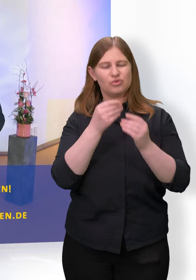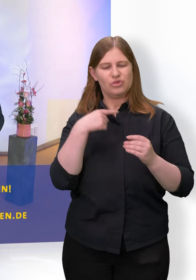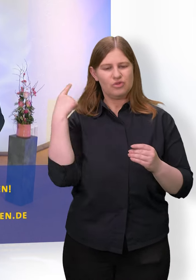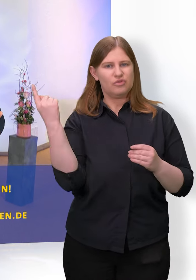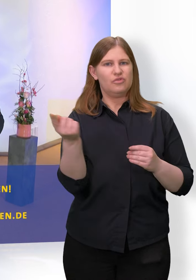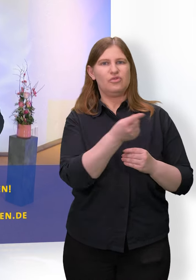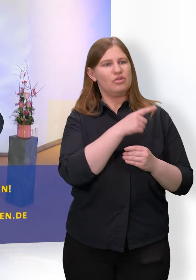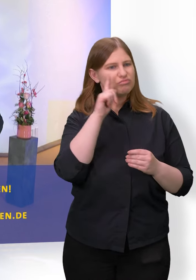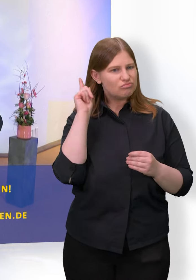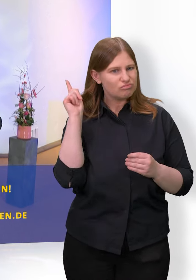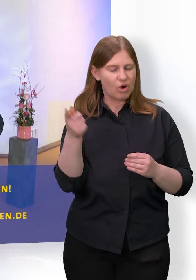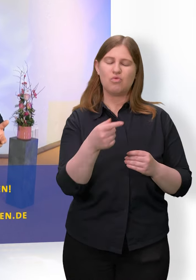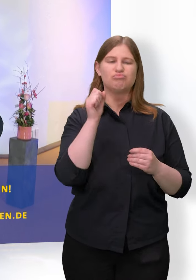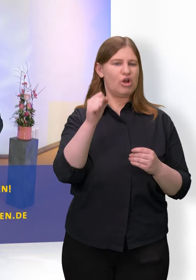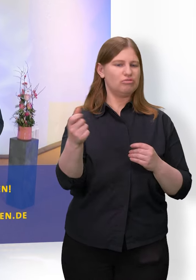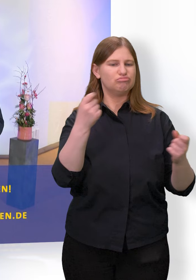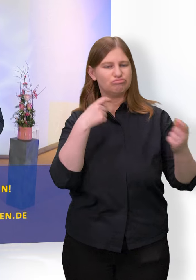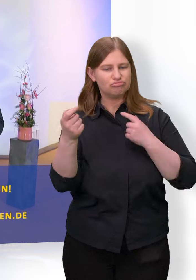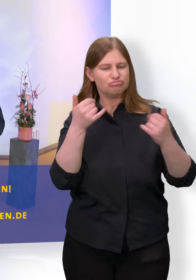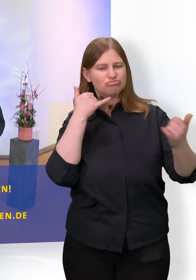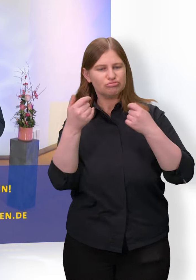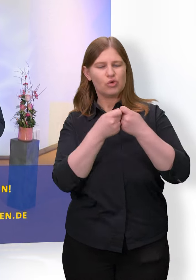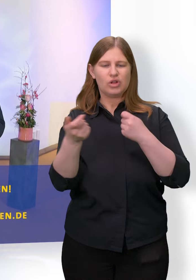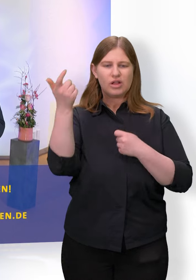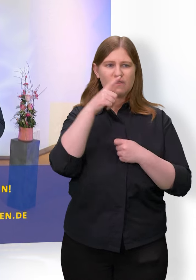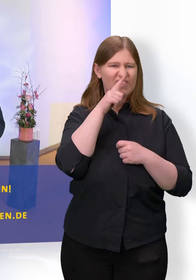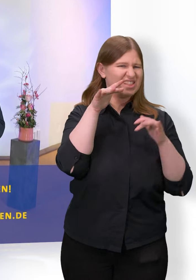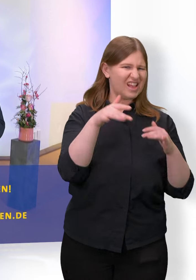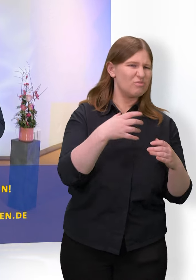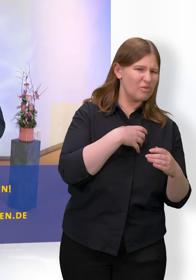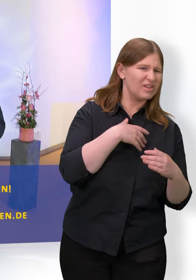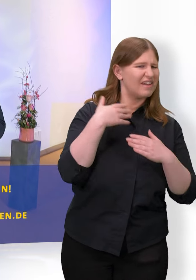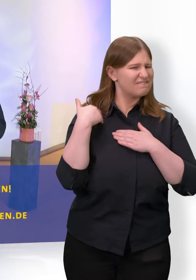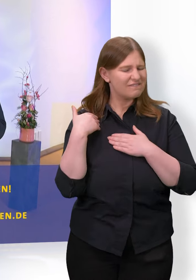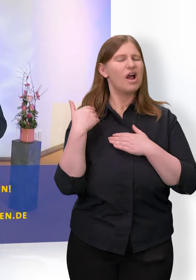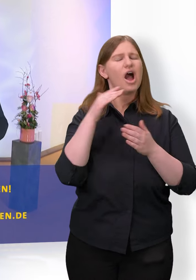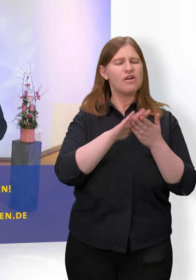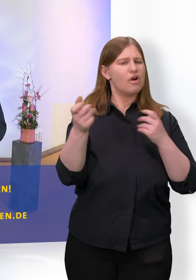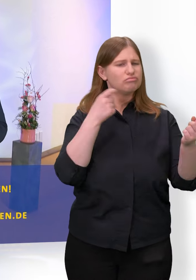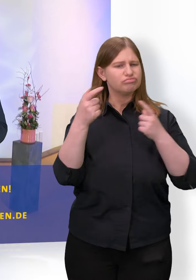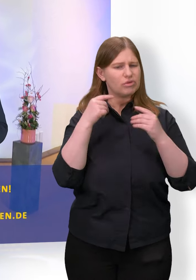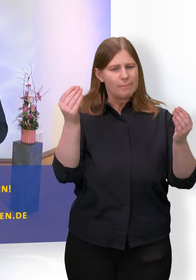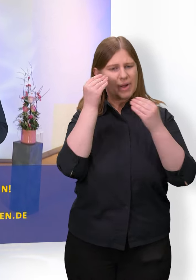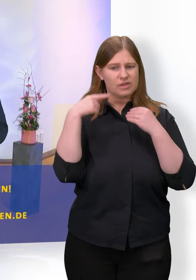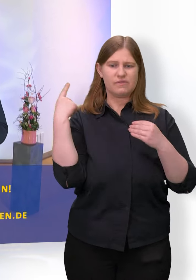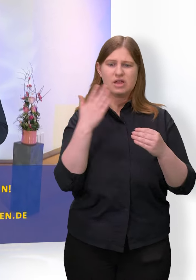erreichbar. Wenn Sie was auf dem Herzen haben, dann melden Sie sich gerne bei uns. Wir beten auch gerne für Ihre Anliegen.